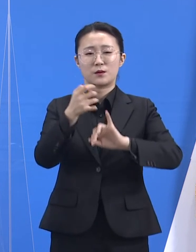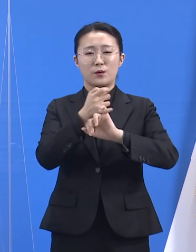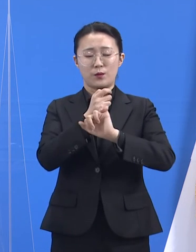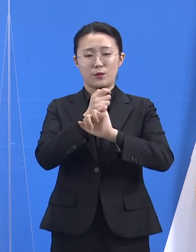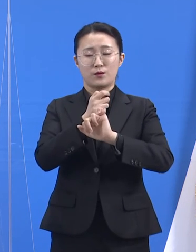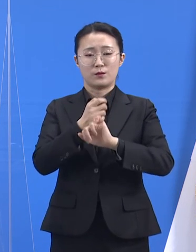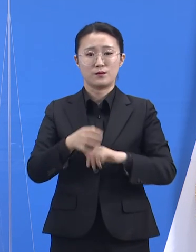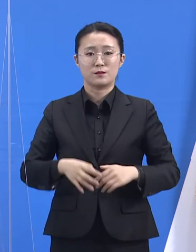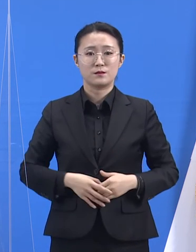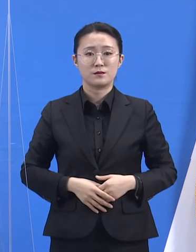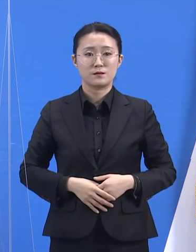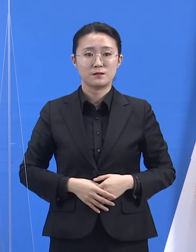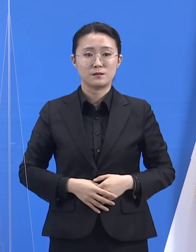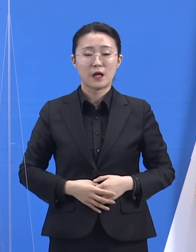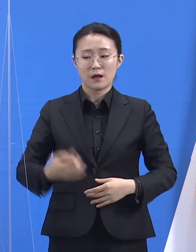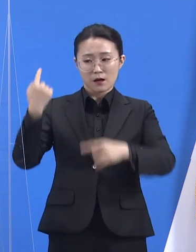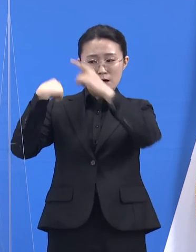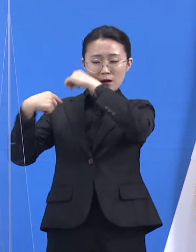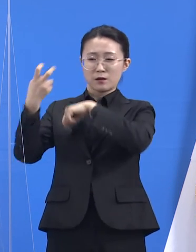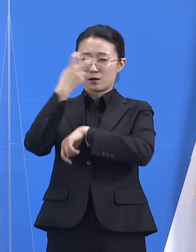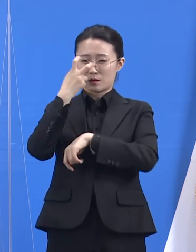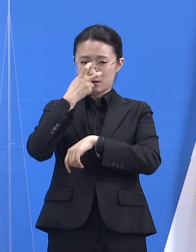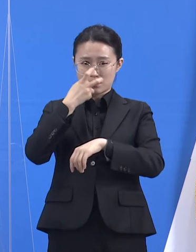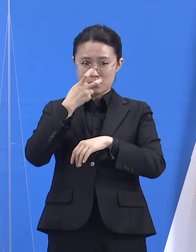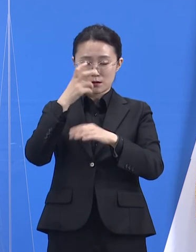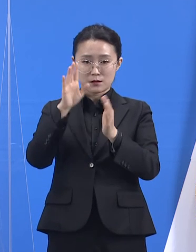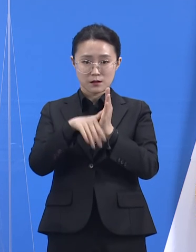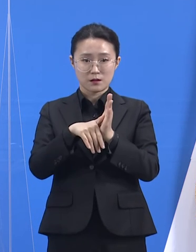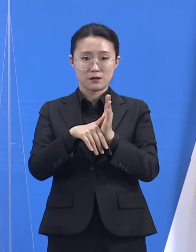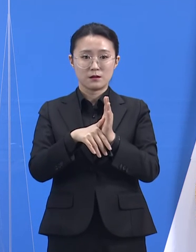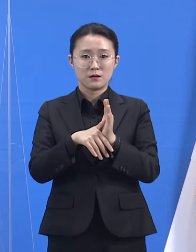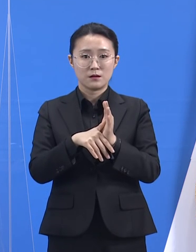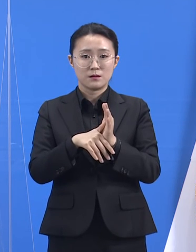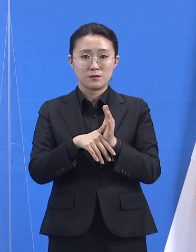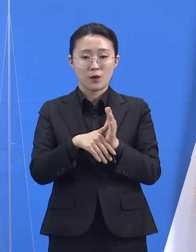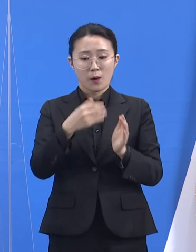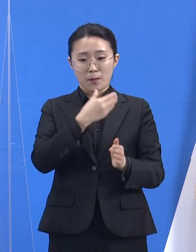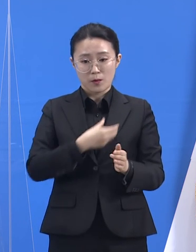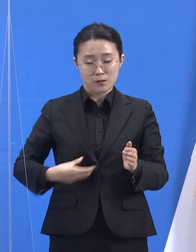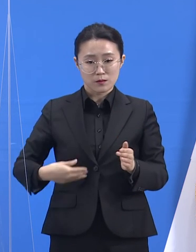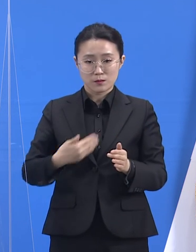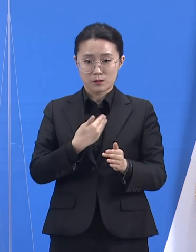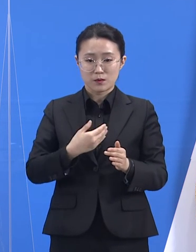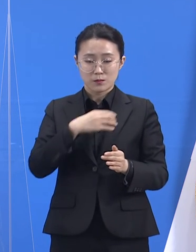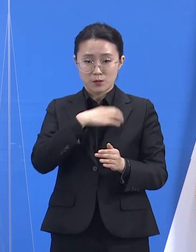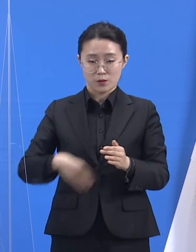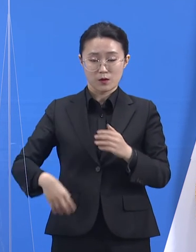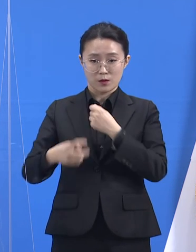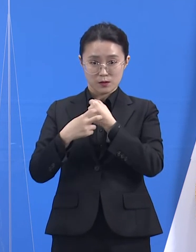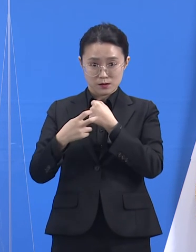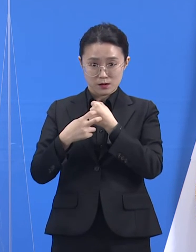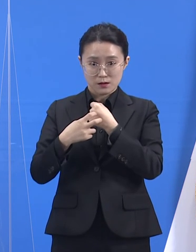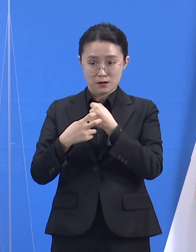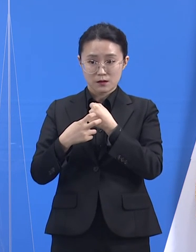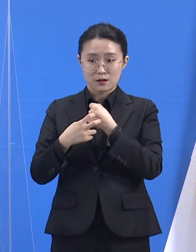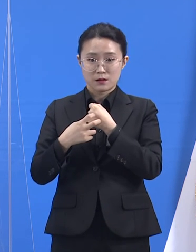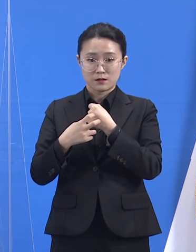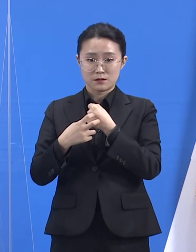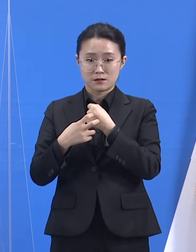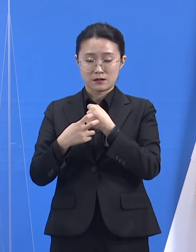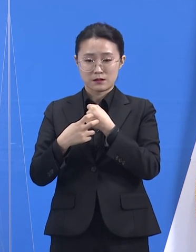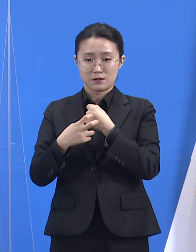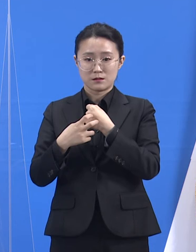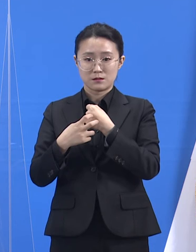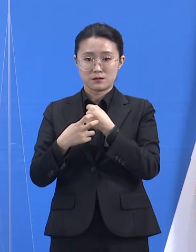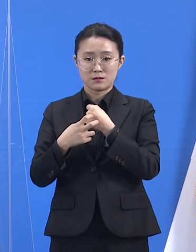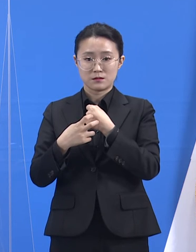역학조사 과정에서 보건의료인으로부터 진단검사를 권고받았음에도 검사를 받지 않았던 사실이 확인된